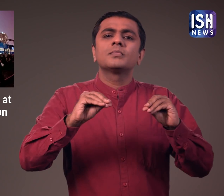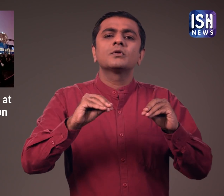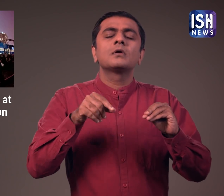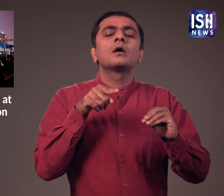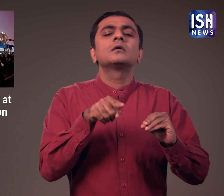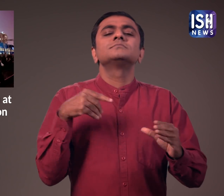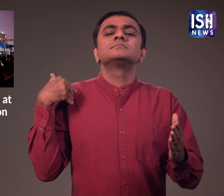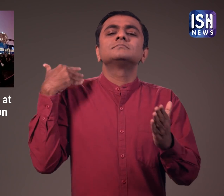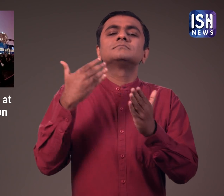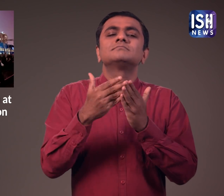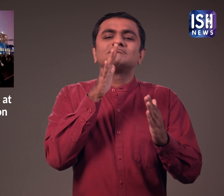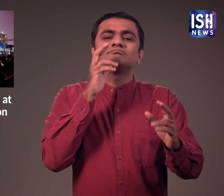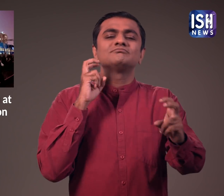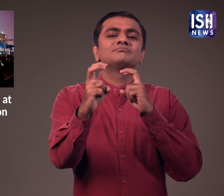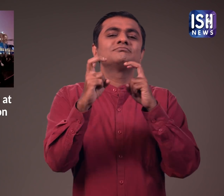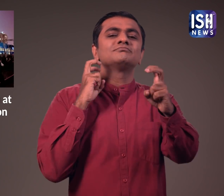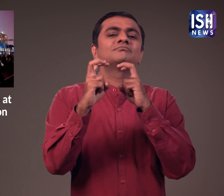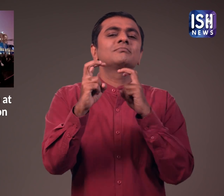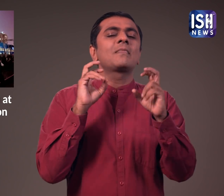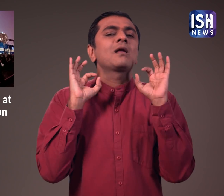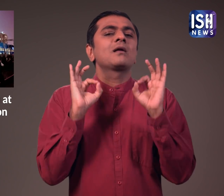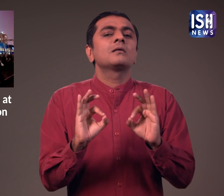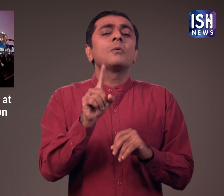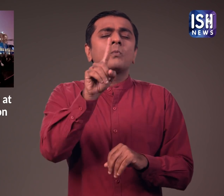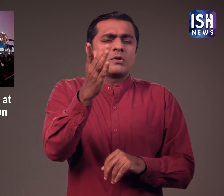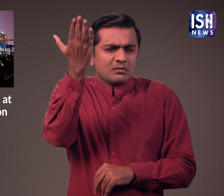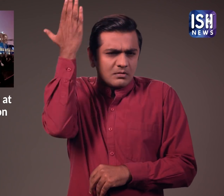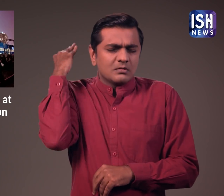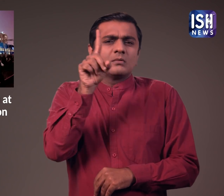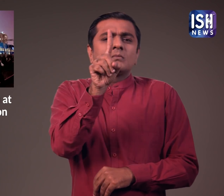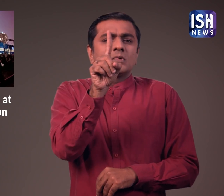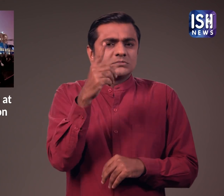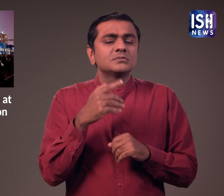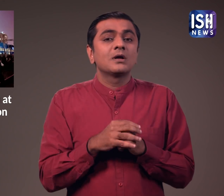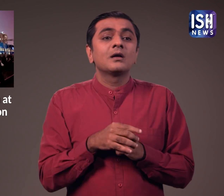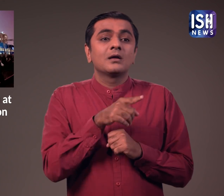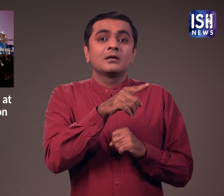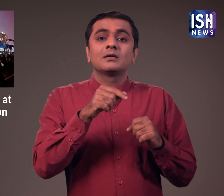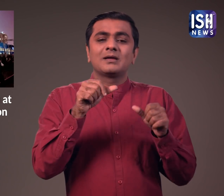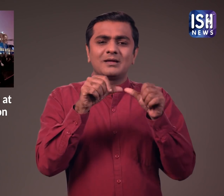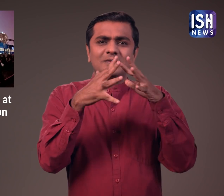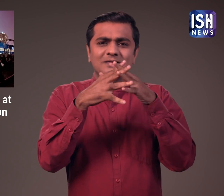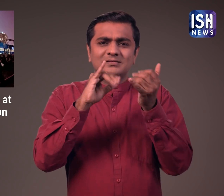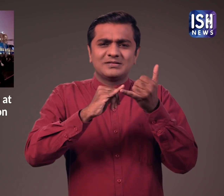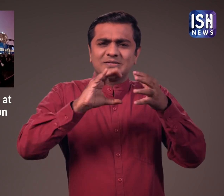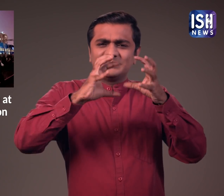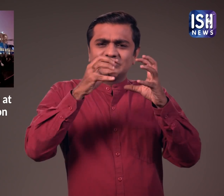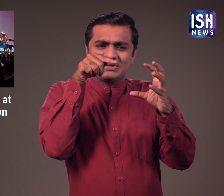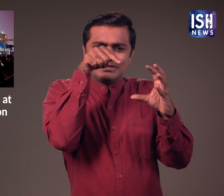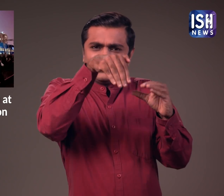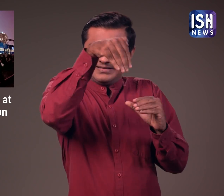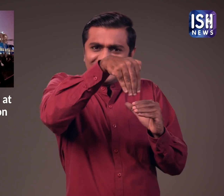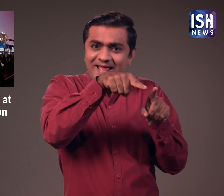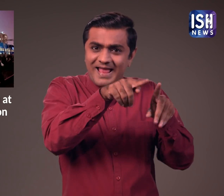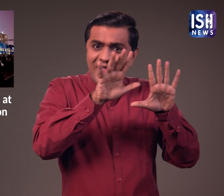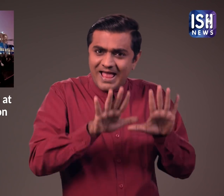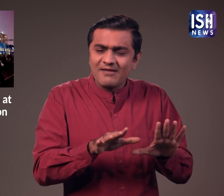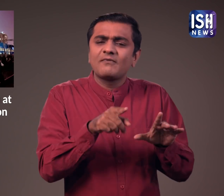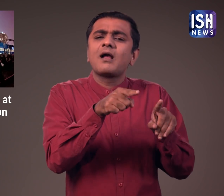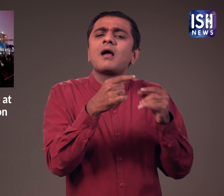यही कारण है कि लोकल ट्रेने बिना किसी रोक टोक के दोड़ती है एक बार एक लोकल ट्रेन की टक्कर हो गई थी लेकिन यह पाया गया कि AWS